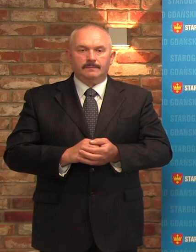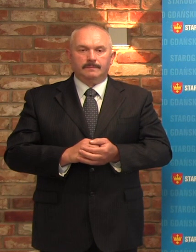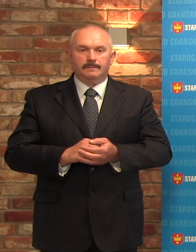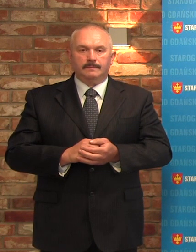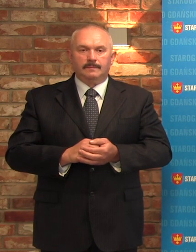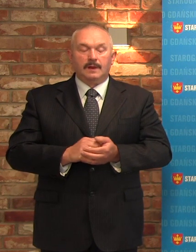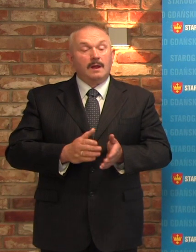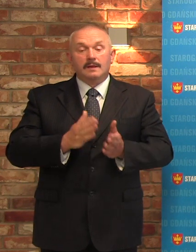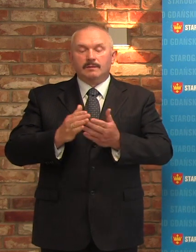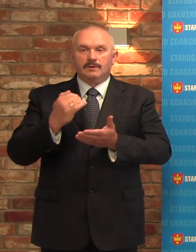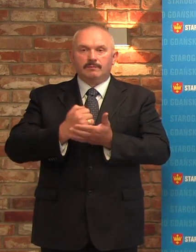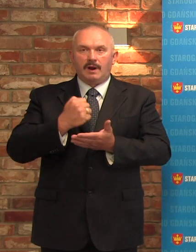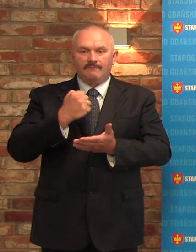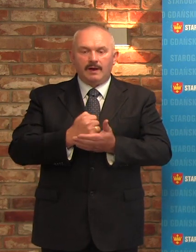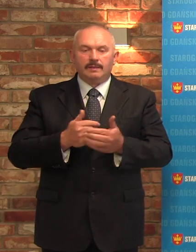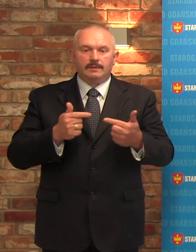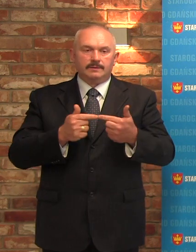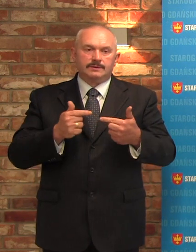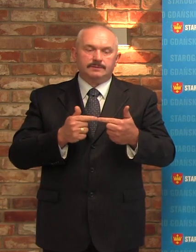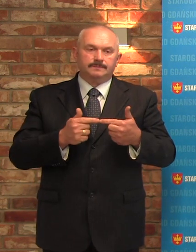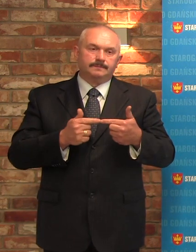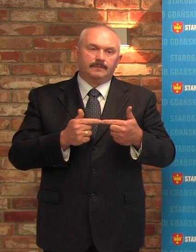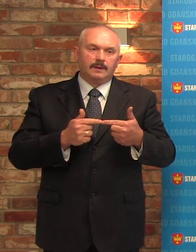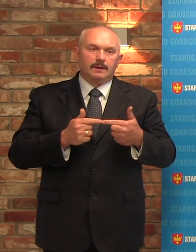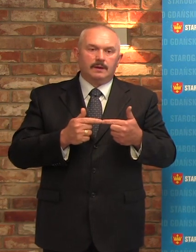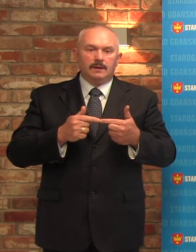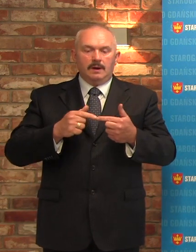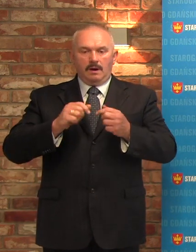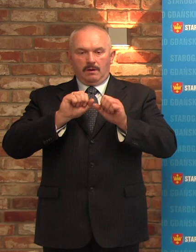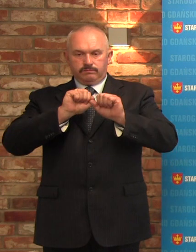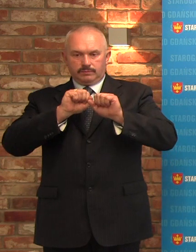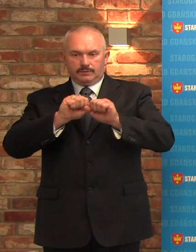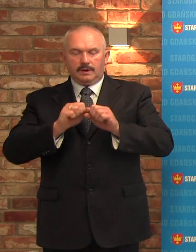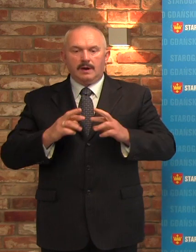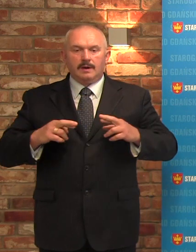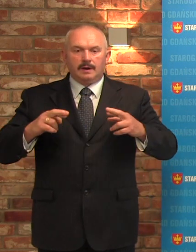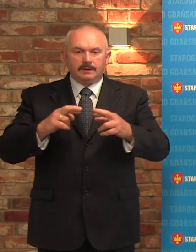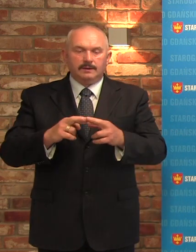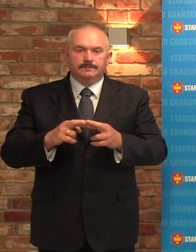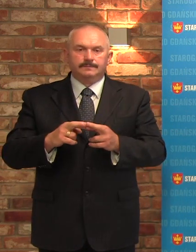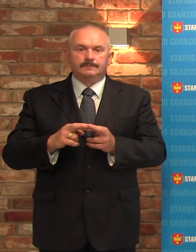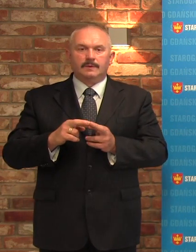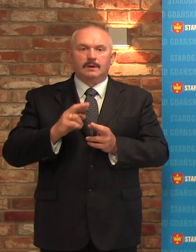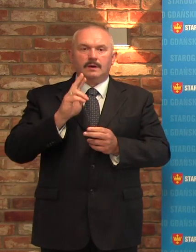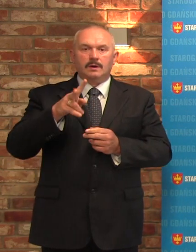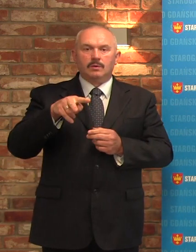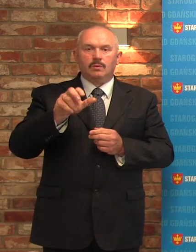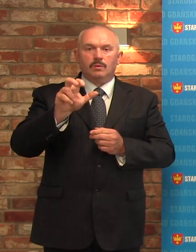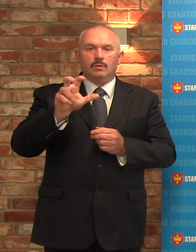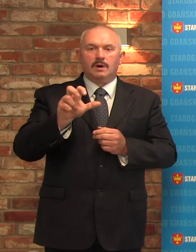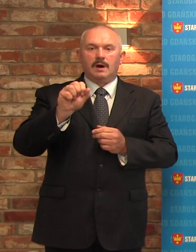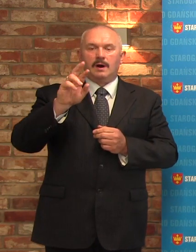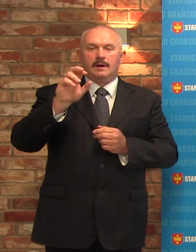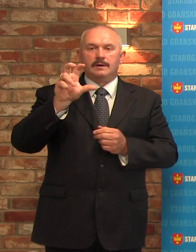Kolejna sprawa dotyczyła takiej dość zaciekłej obrony radnego Sebastiana Kucharczyka.